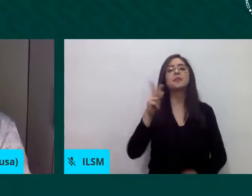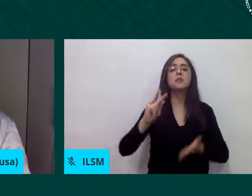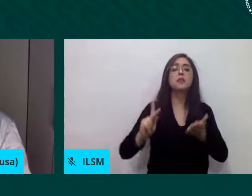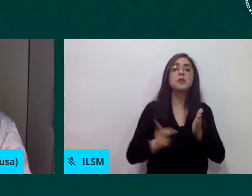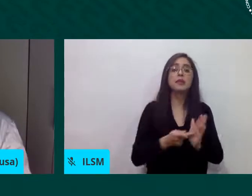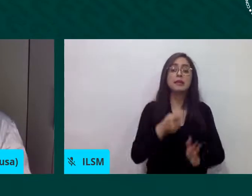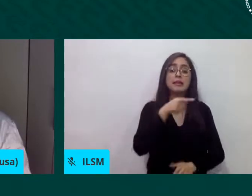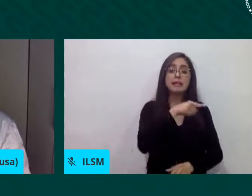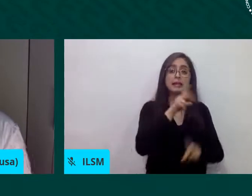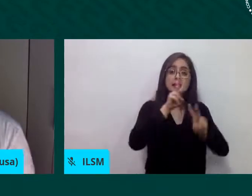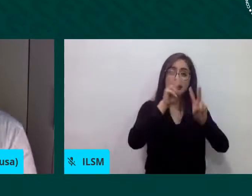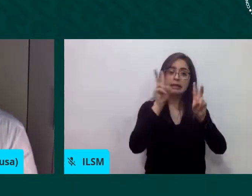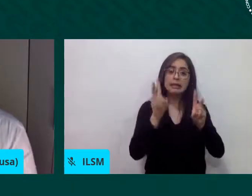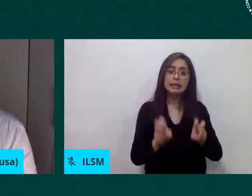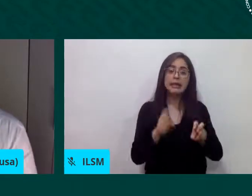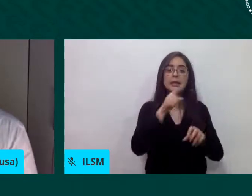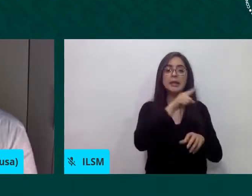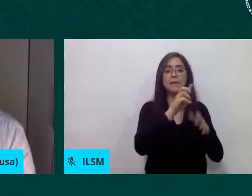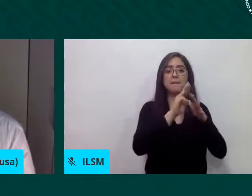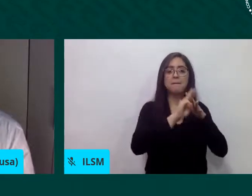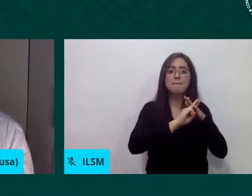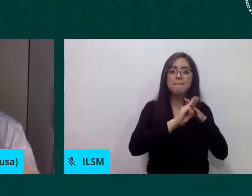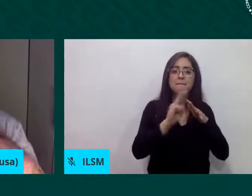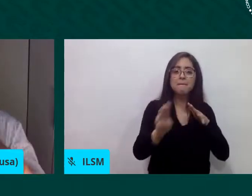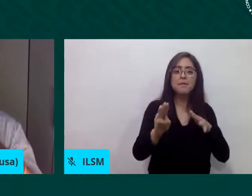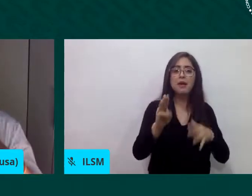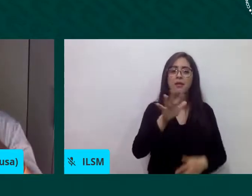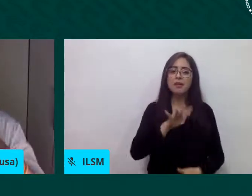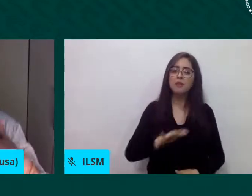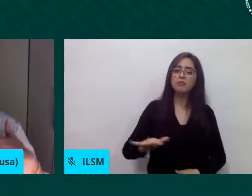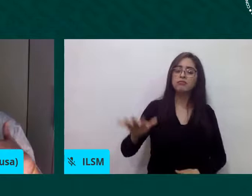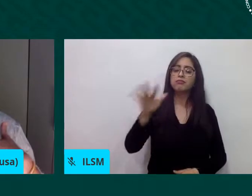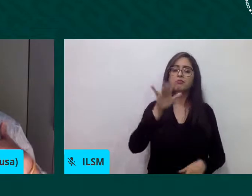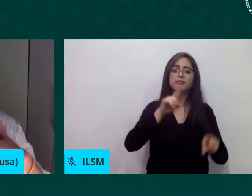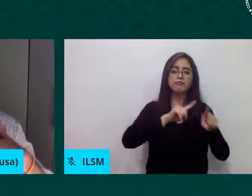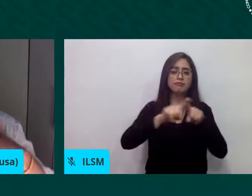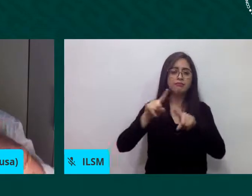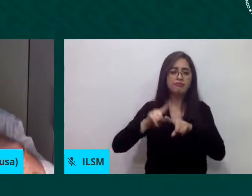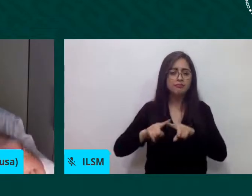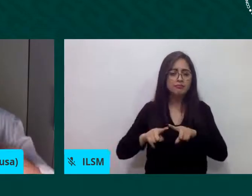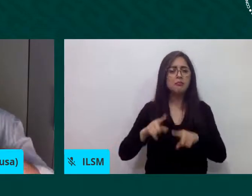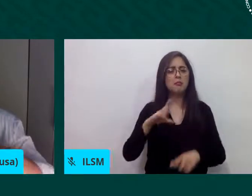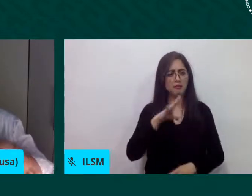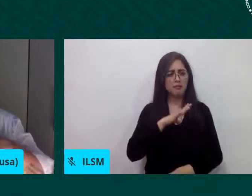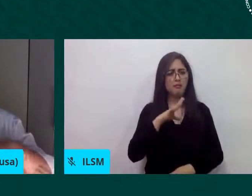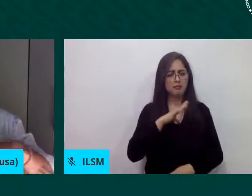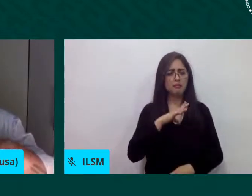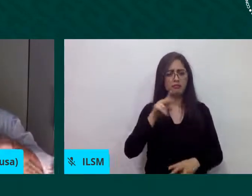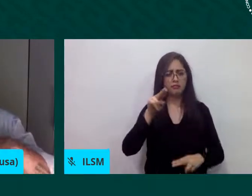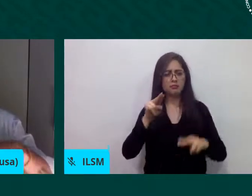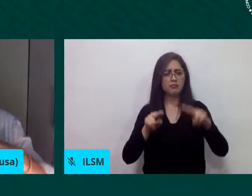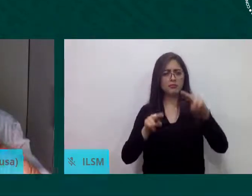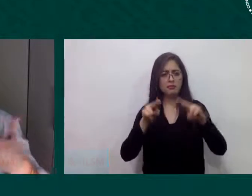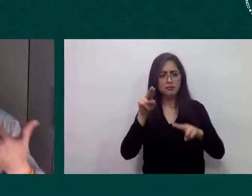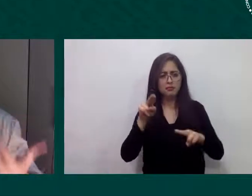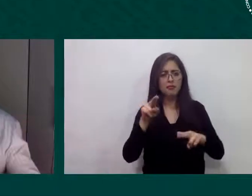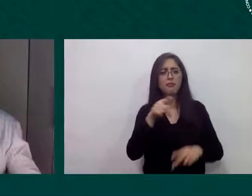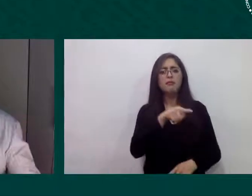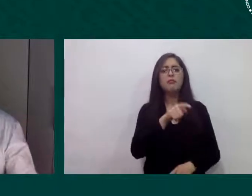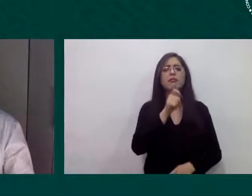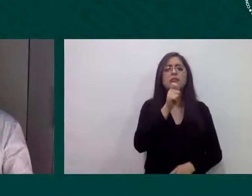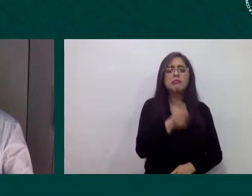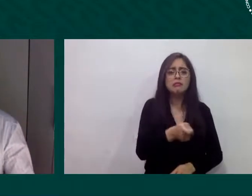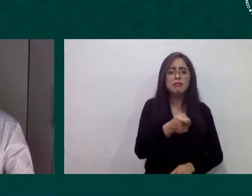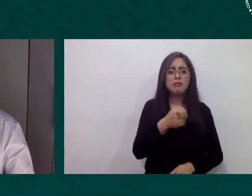migrantes en el territorio el territorio tiene diferente nivel entonces hay una acción local y también